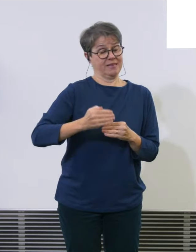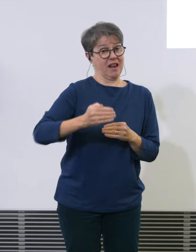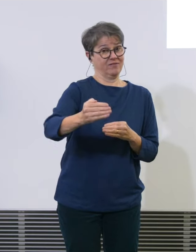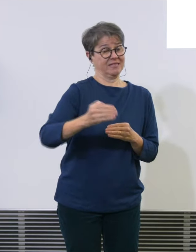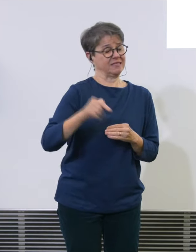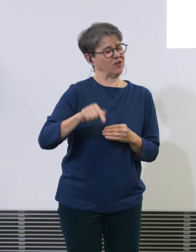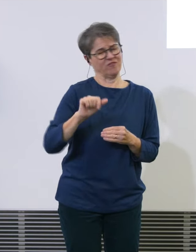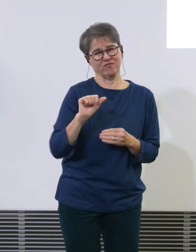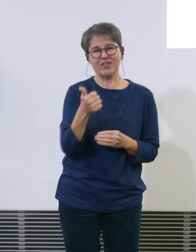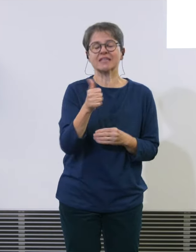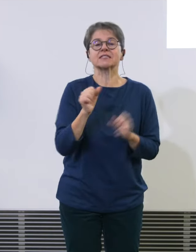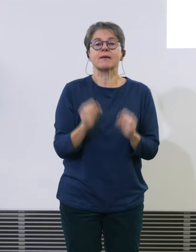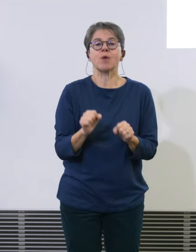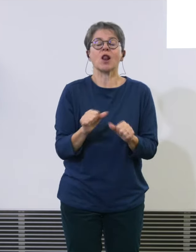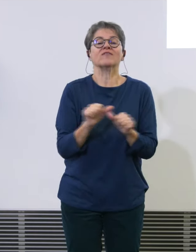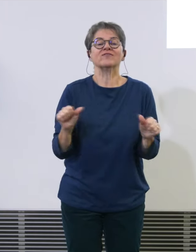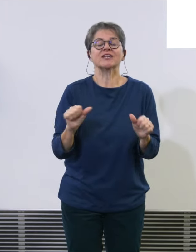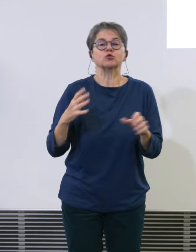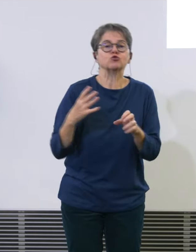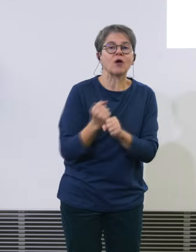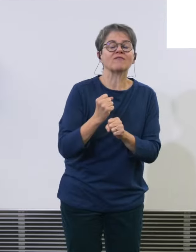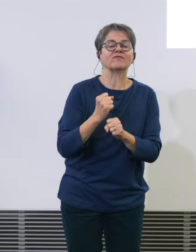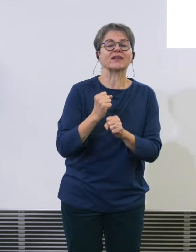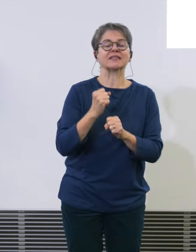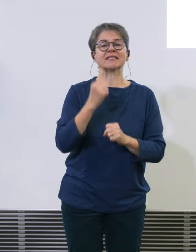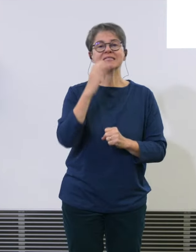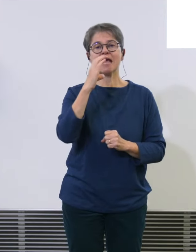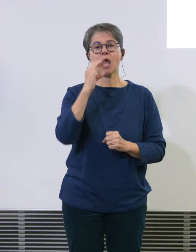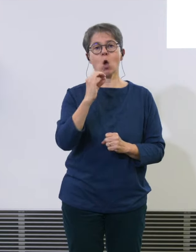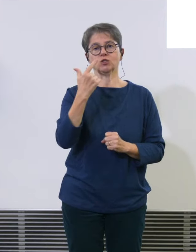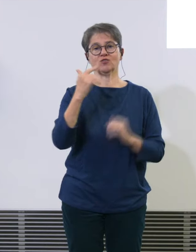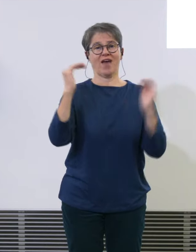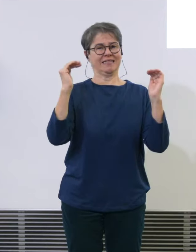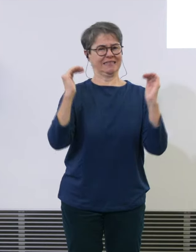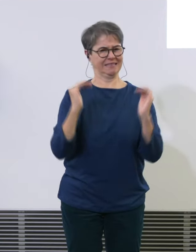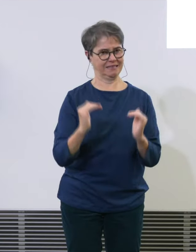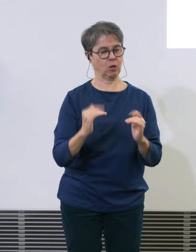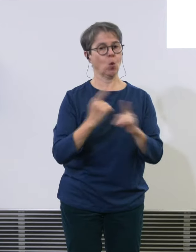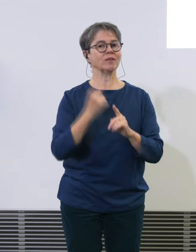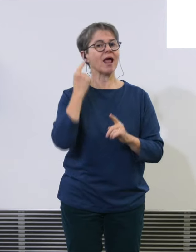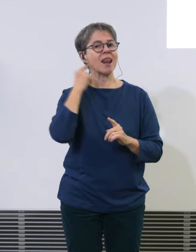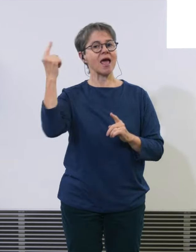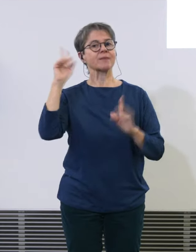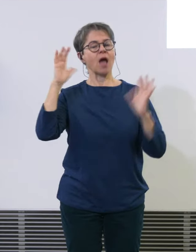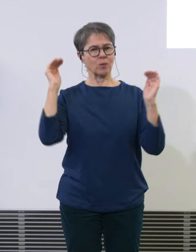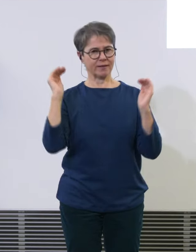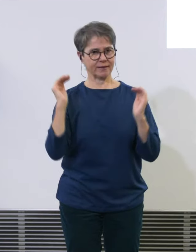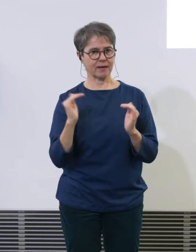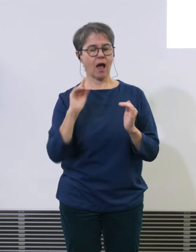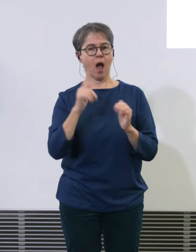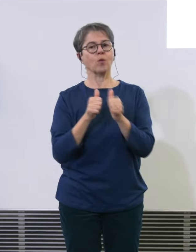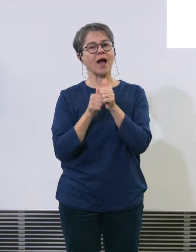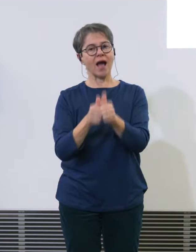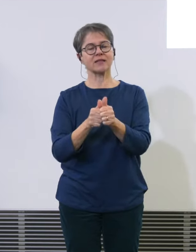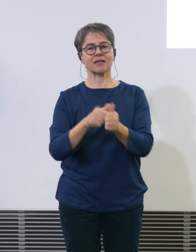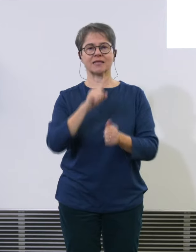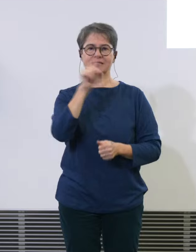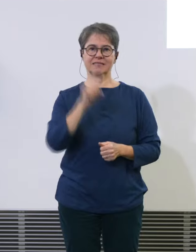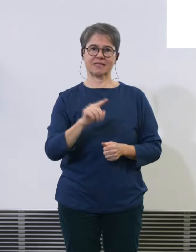und weniger Lärm. Auch für das Einhalten des ZDFI. Und zum Abschluss von meinem